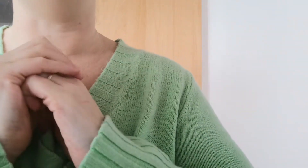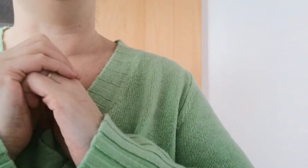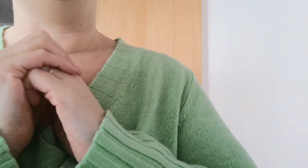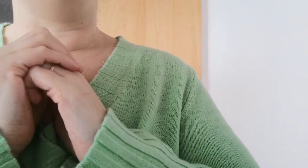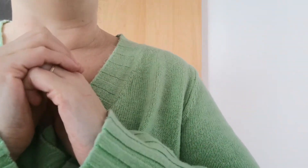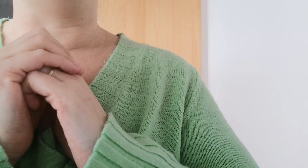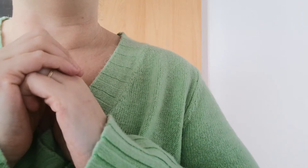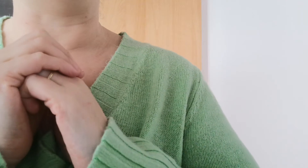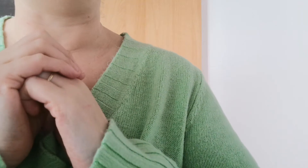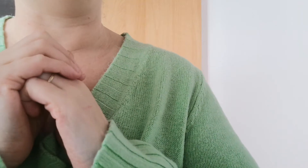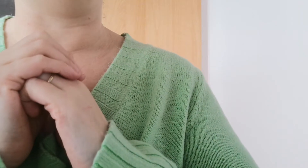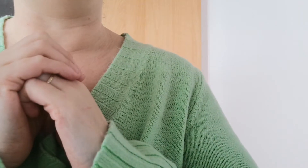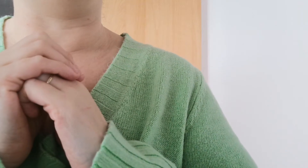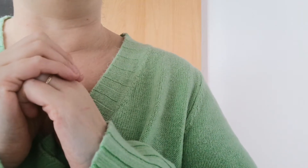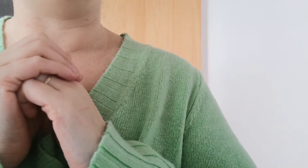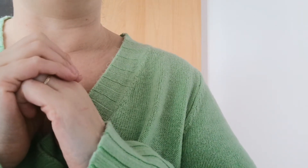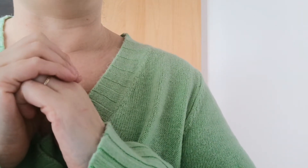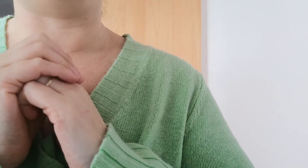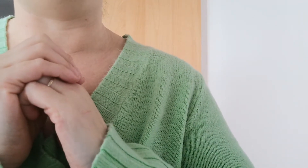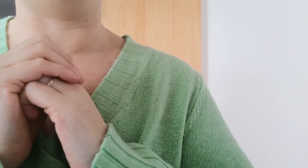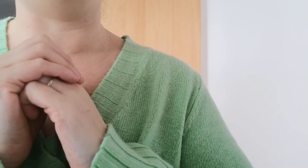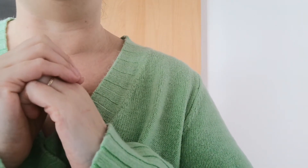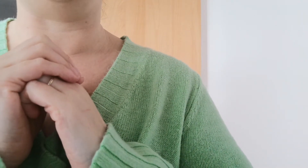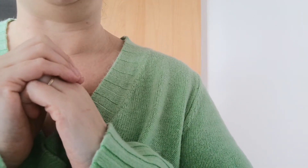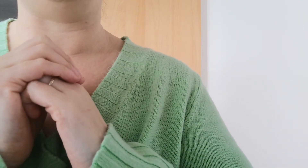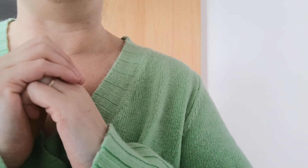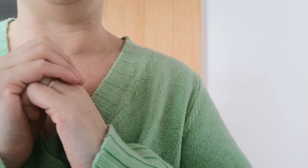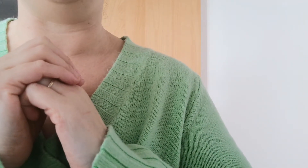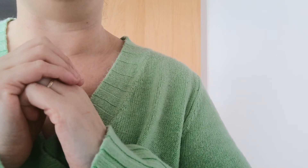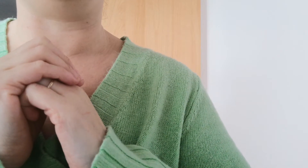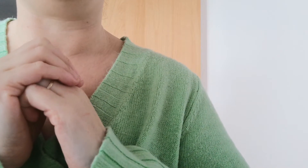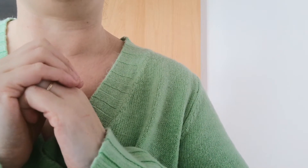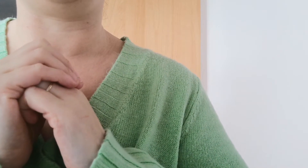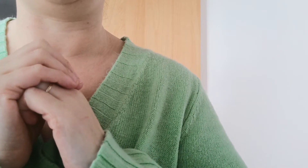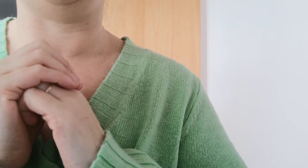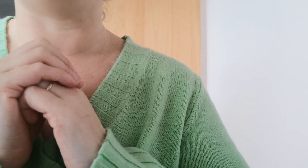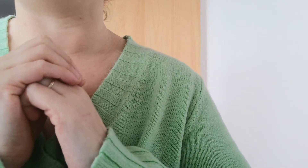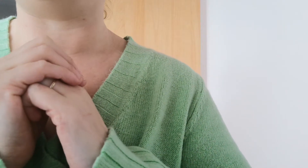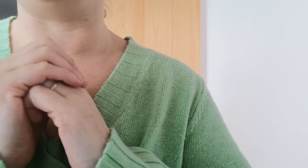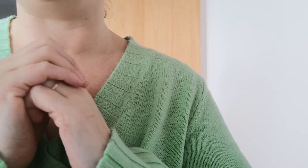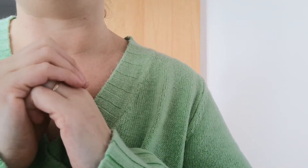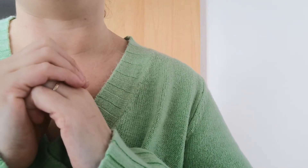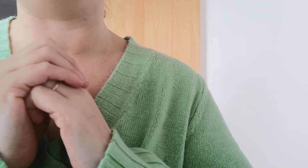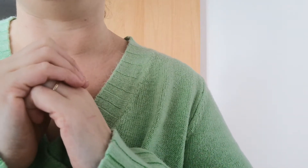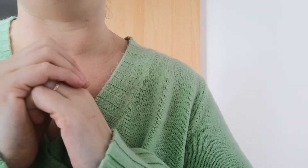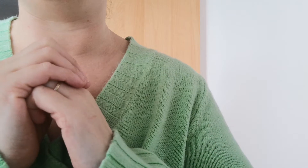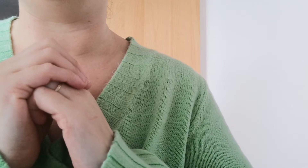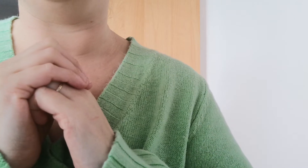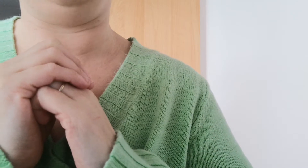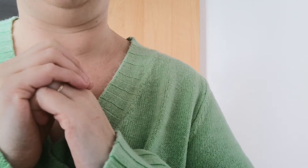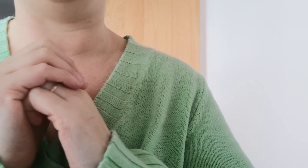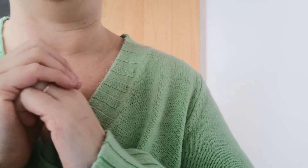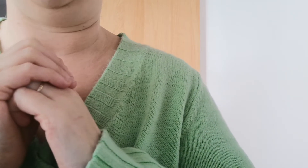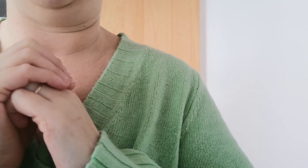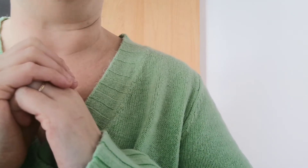nous pensons à faire aussi des sacrés de burmanie et mon mari aimerait bien les mencoune donc voilà